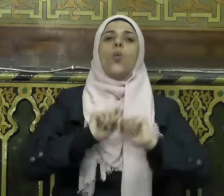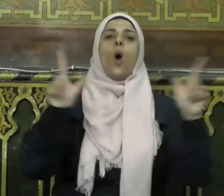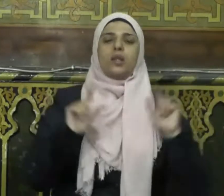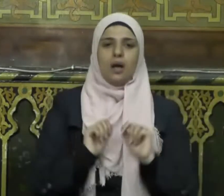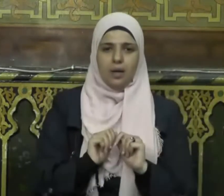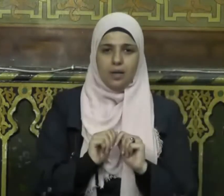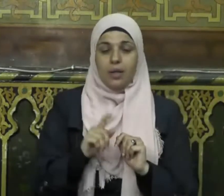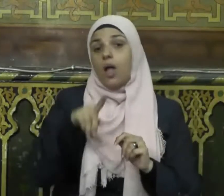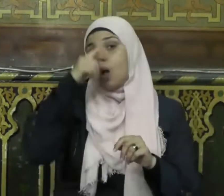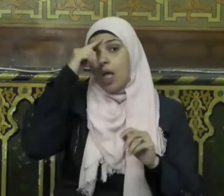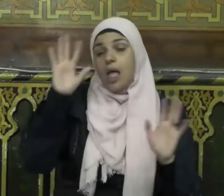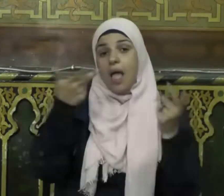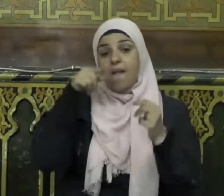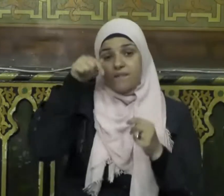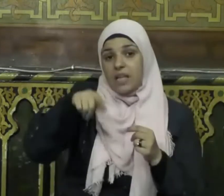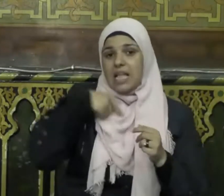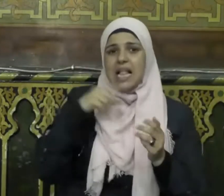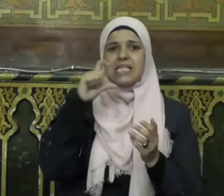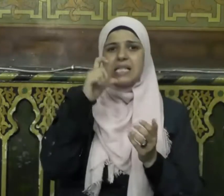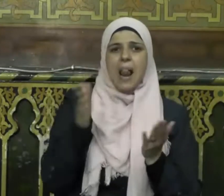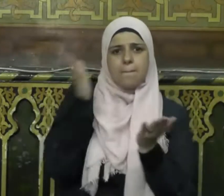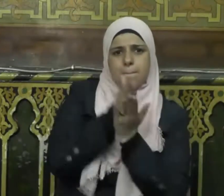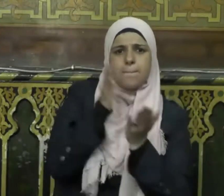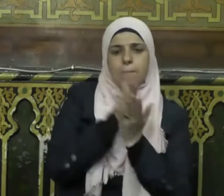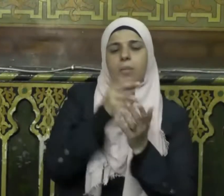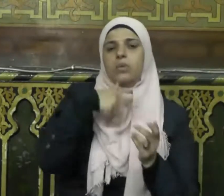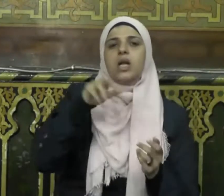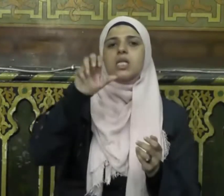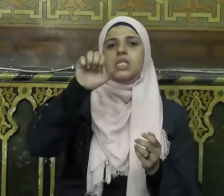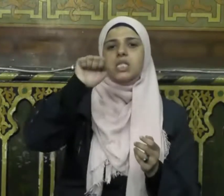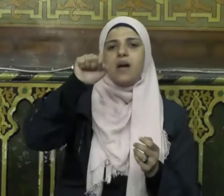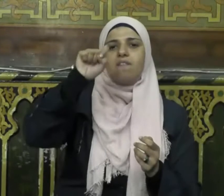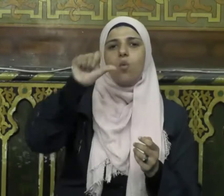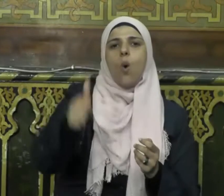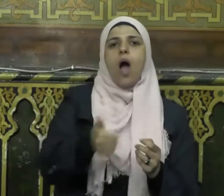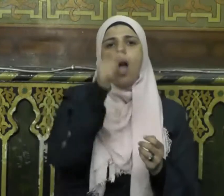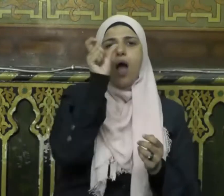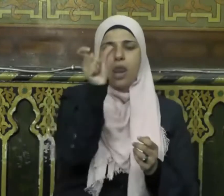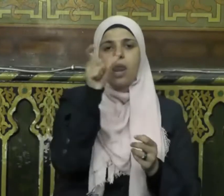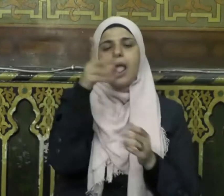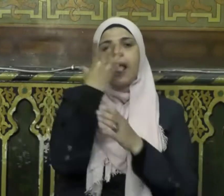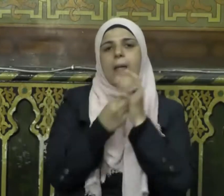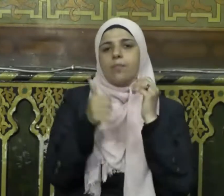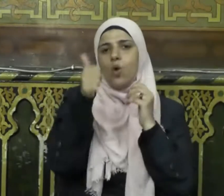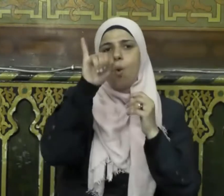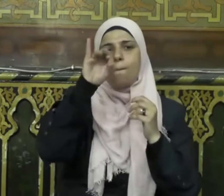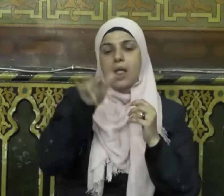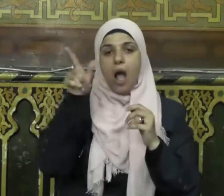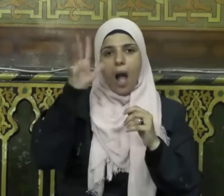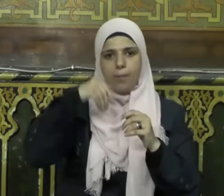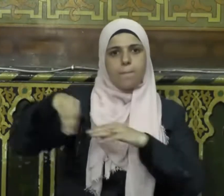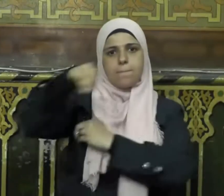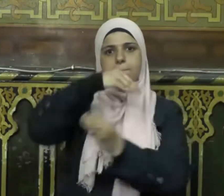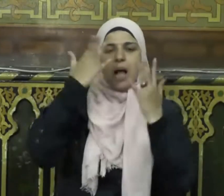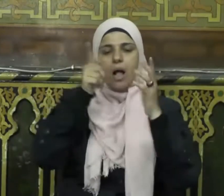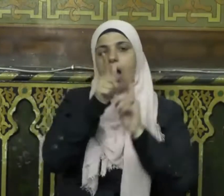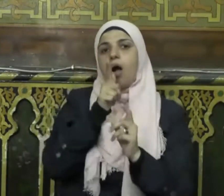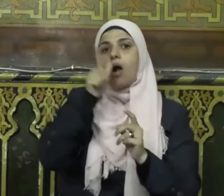وعندما أسلم صفوان بن أمية قيل له وهو بأعلى مكة إنه